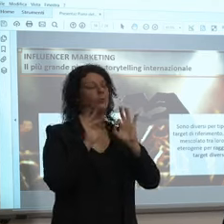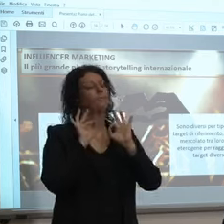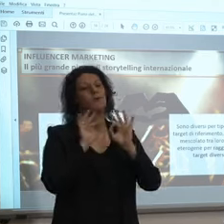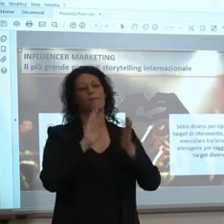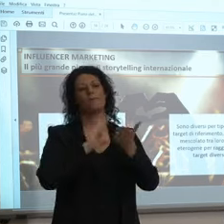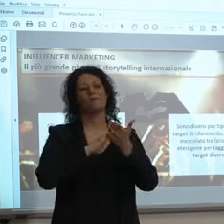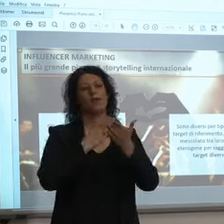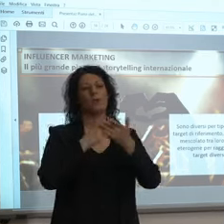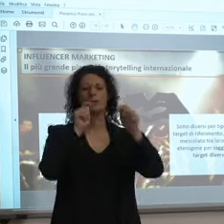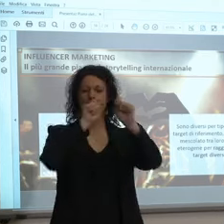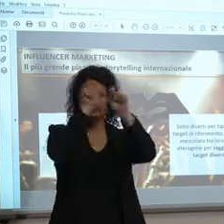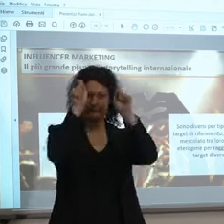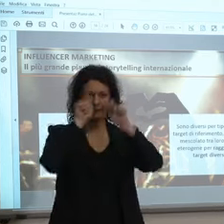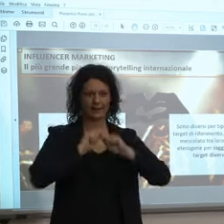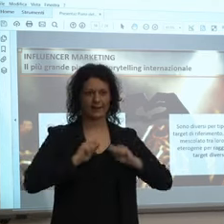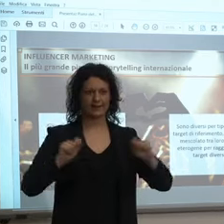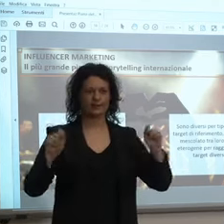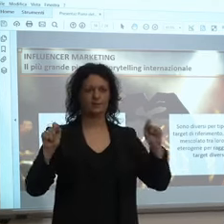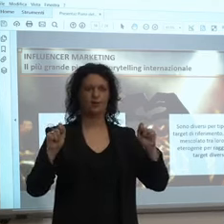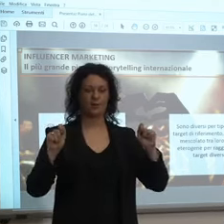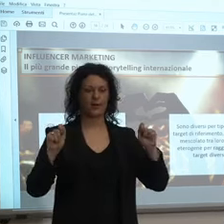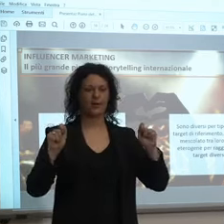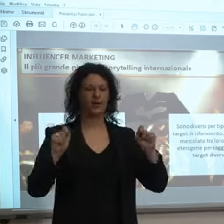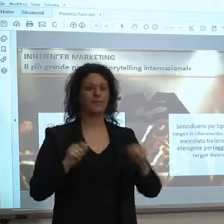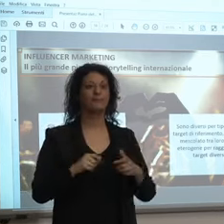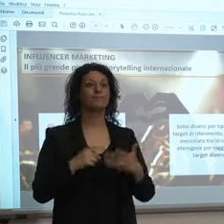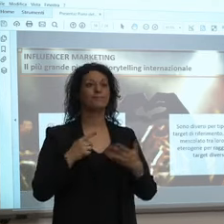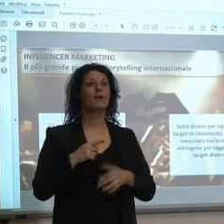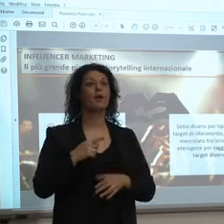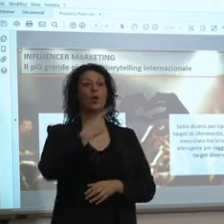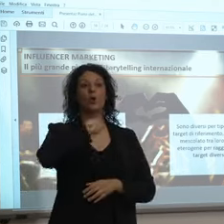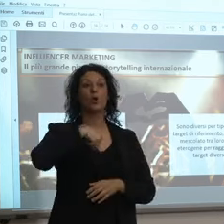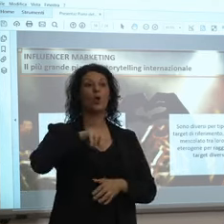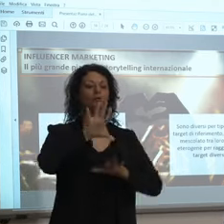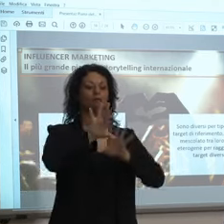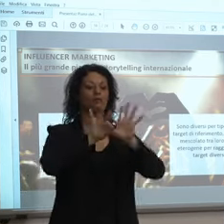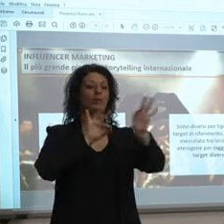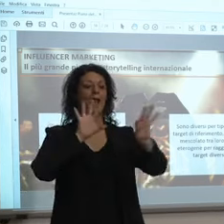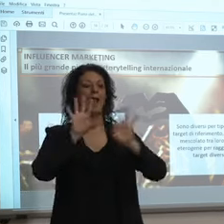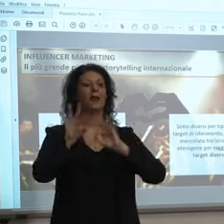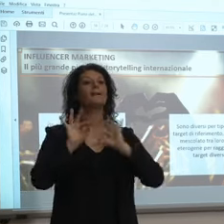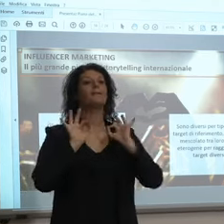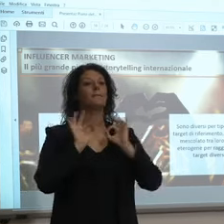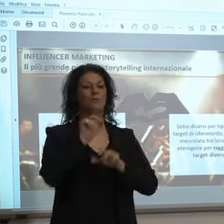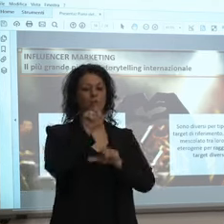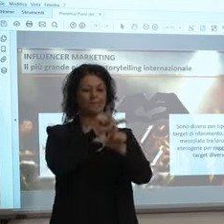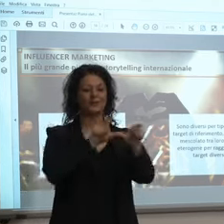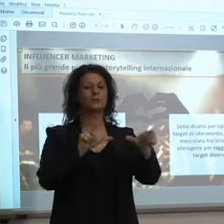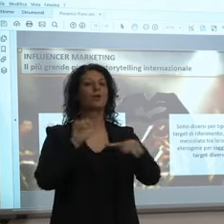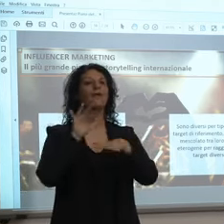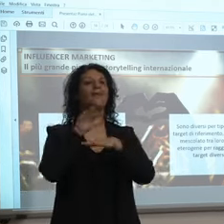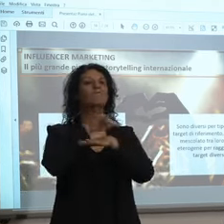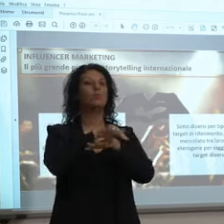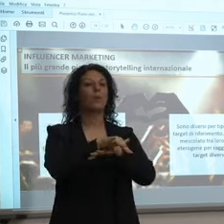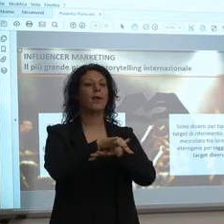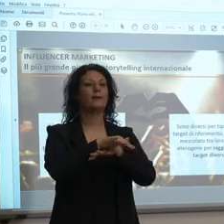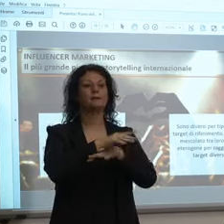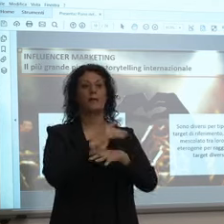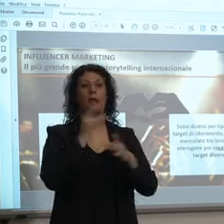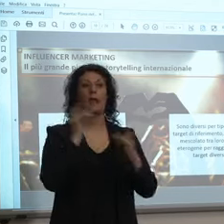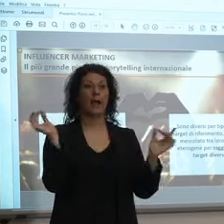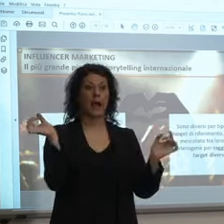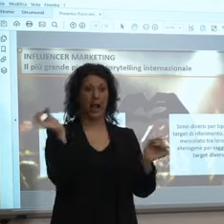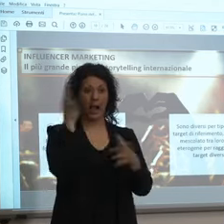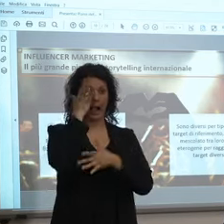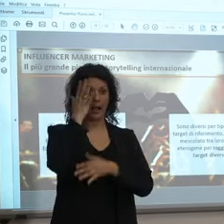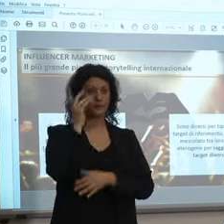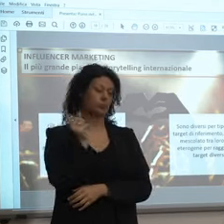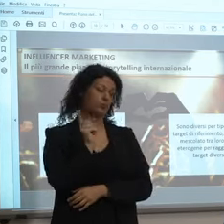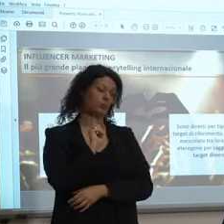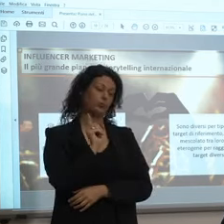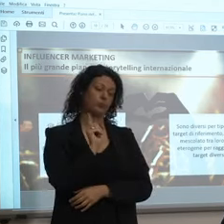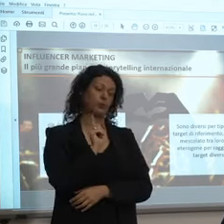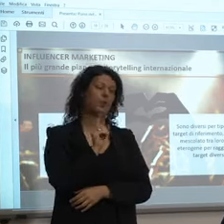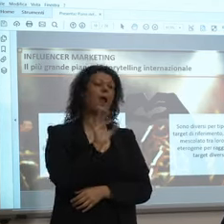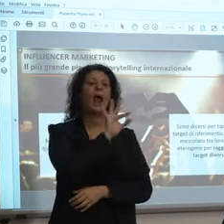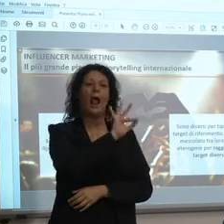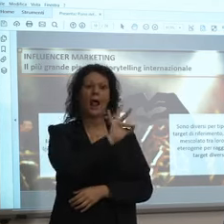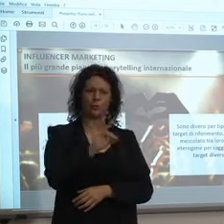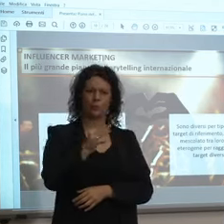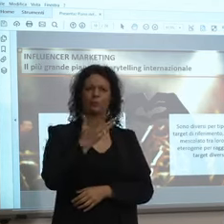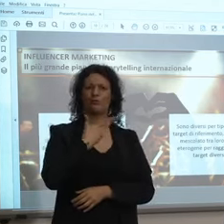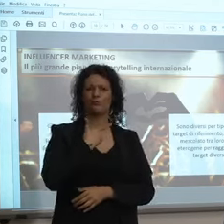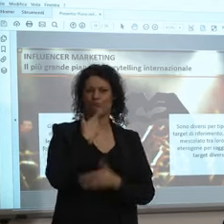internazionale gli influencer che abbiamo selezionato non è che li abbiamo selezionati a caso alcuni li abbiamo già altri